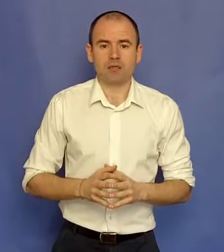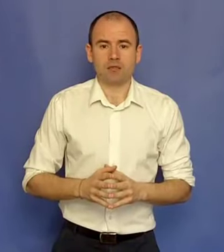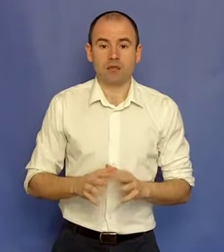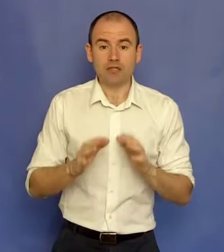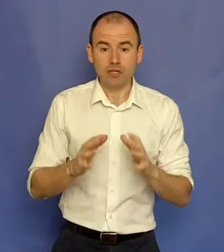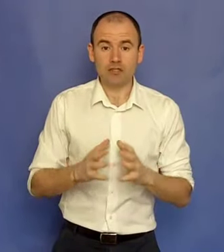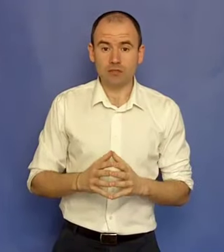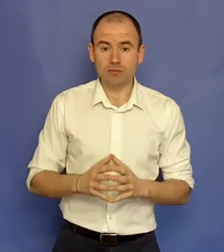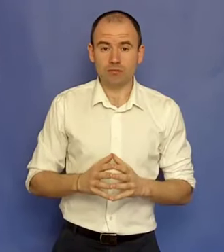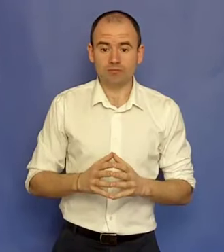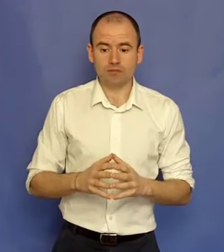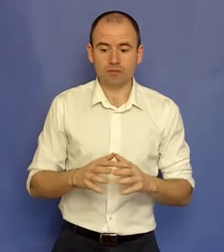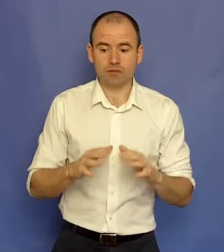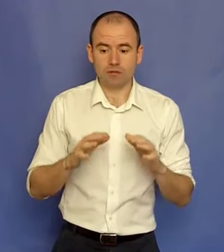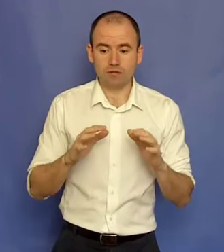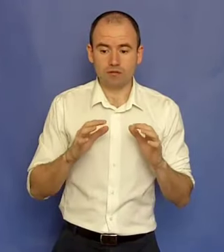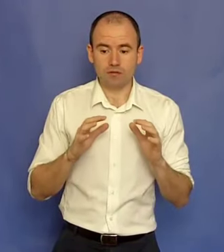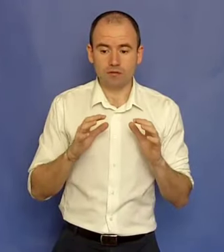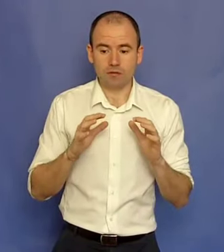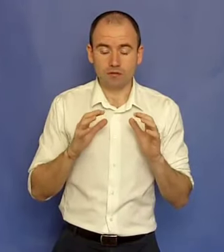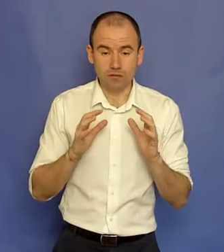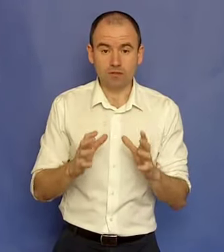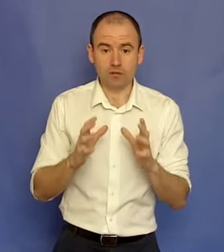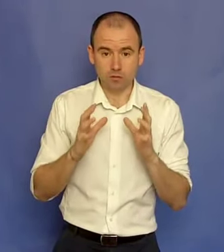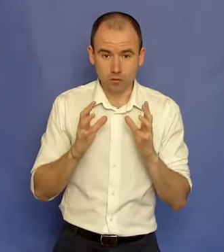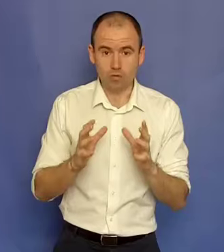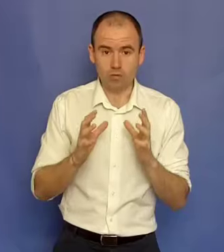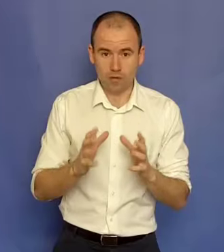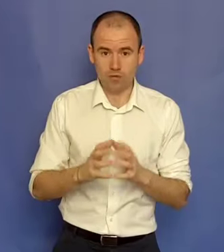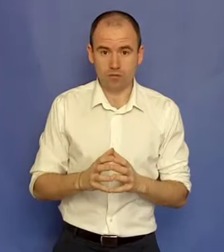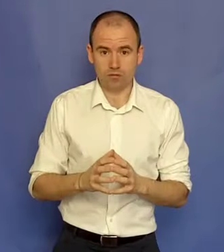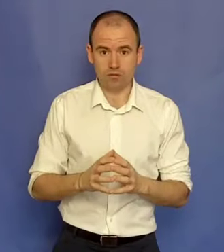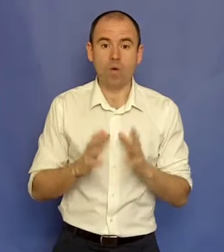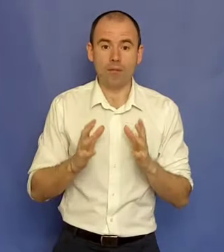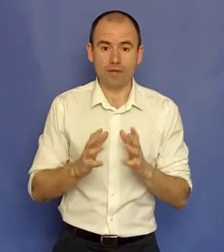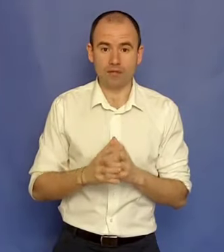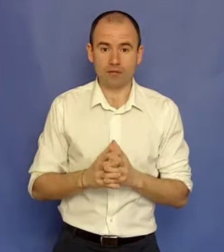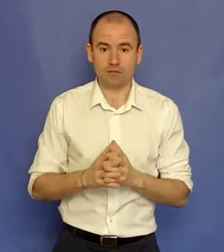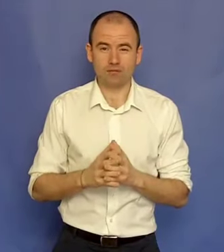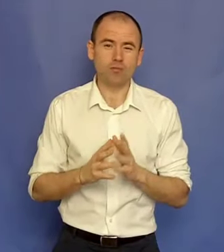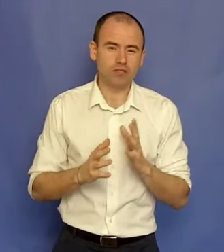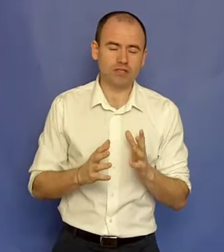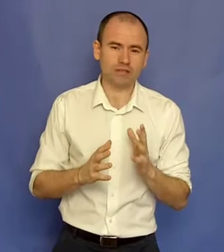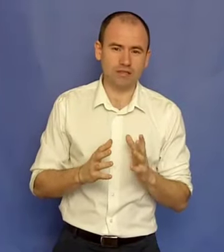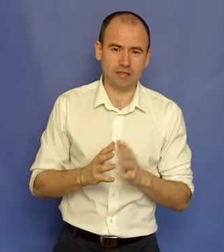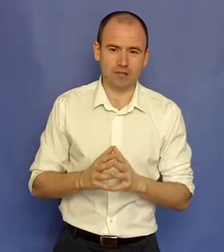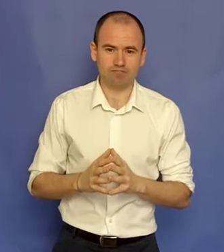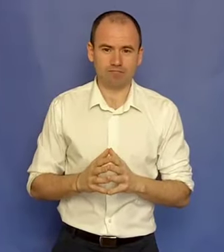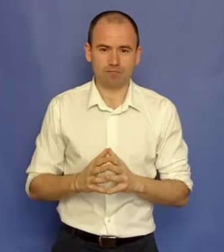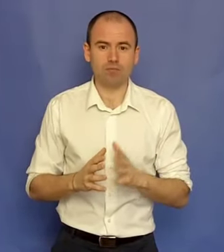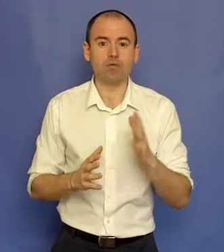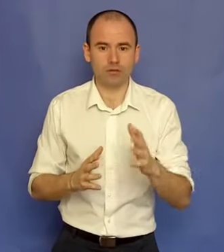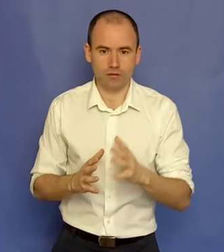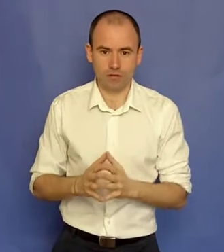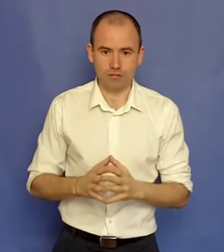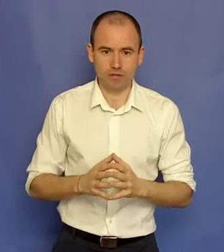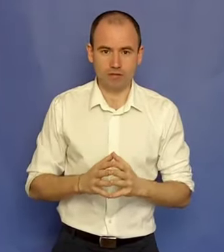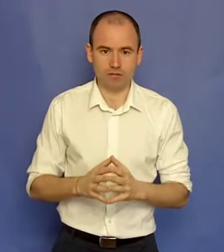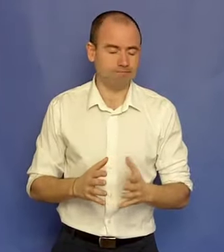în același timp, văd în jurul meu oameni, de obicei tineri, puști, dacă vrei, de